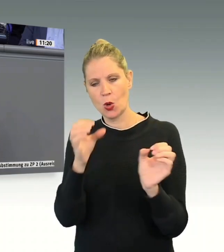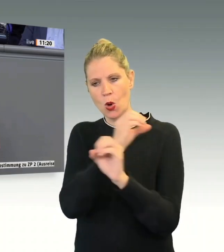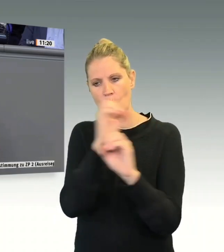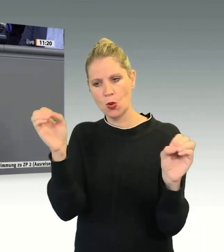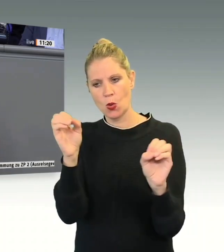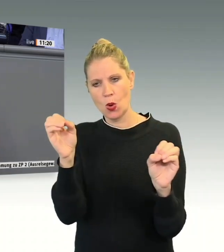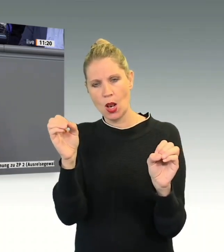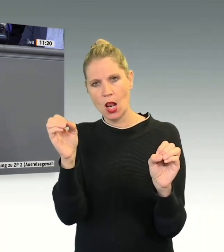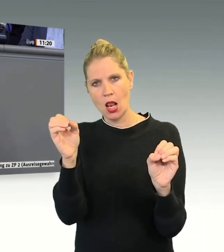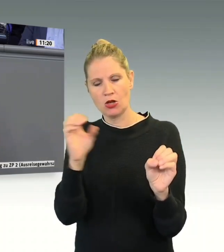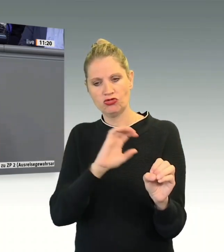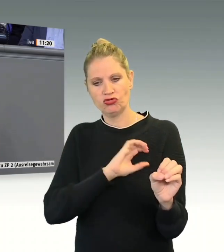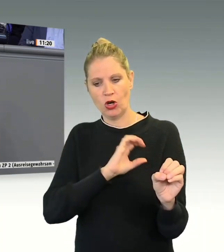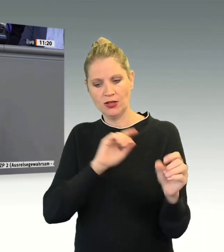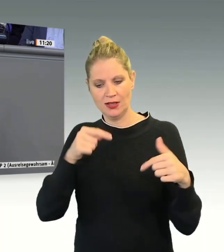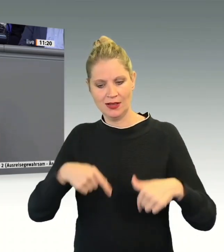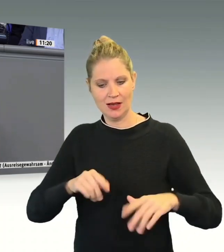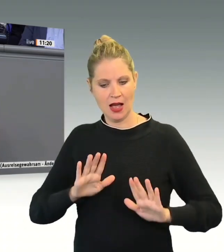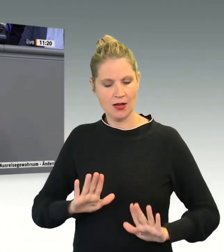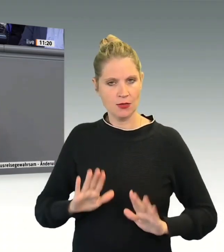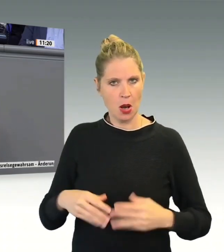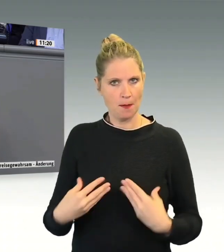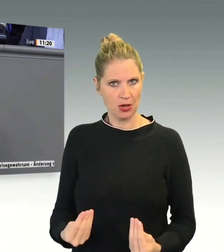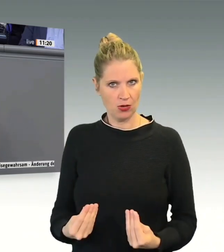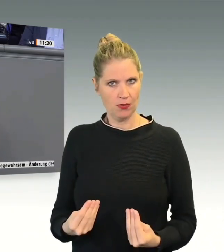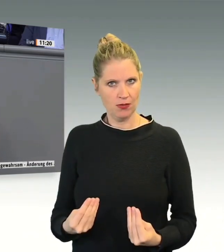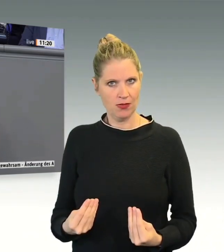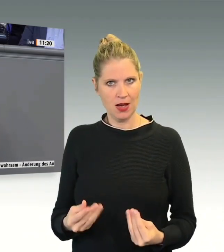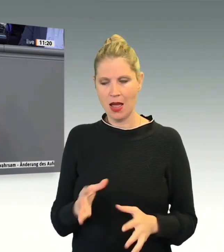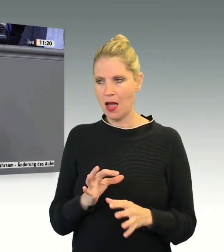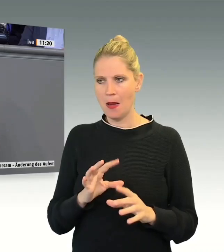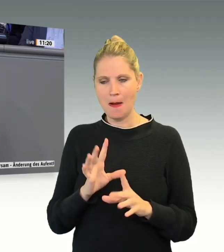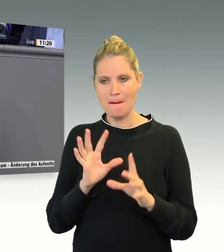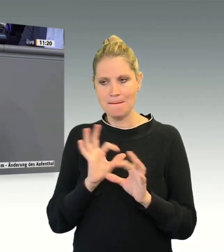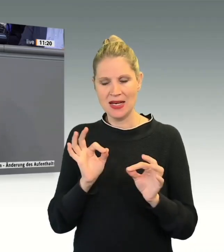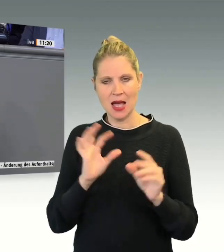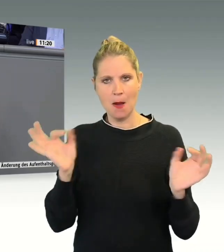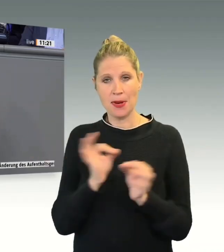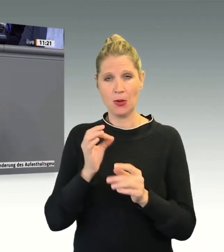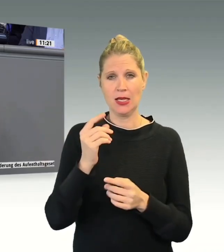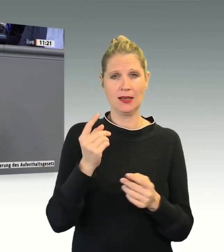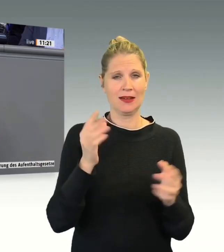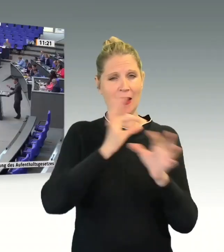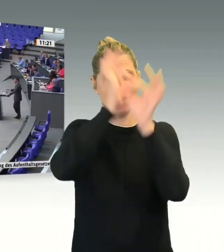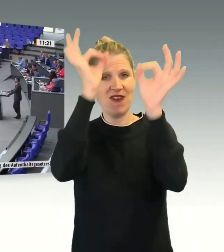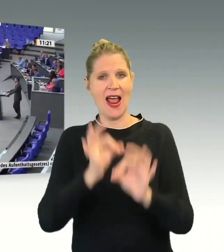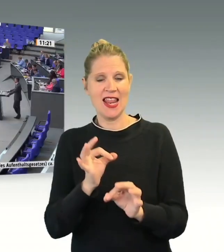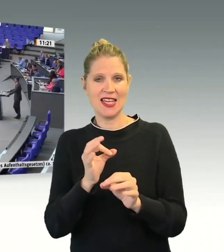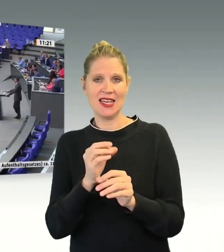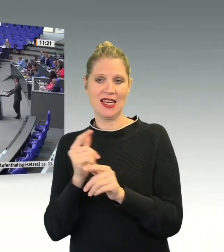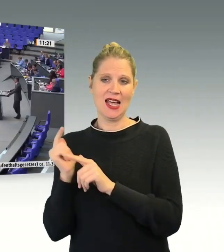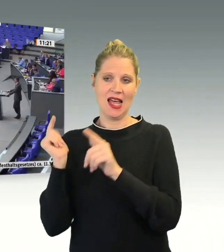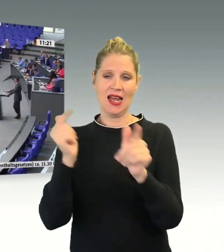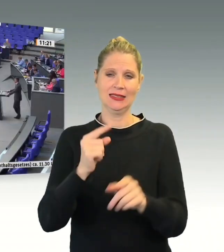gar nicht erst auf die gefährliche Reise machen, sondern man schon vorher darüber entscheidet, ob sie einen Asylgrund haben oder nicht. Und deswegen sollten wir auch diesen Weg miteinander